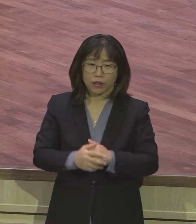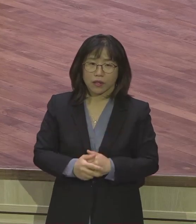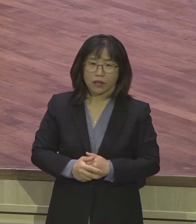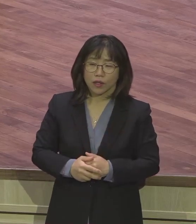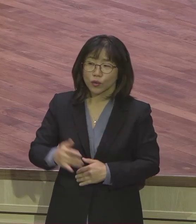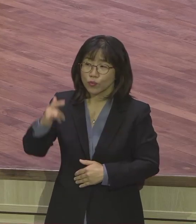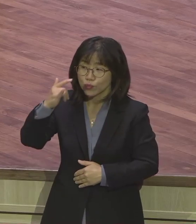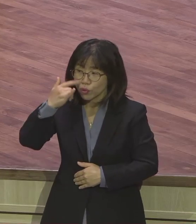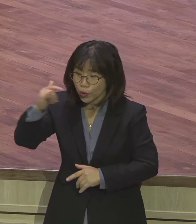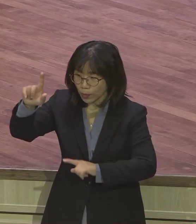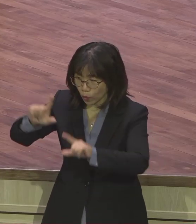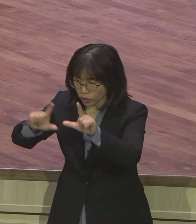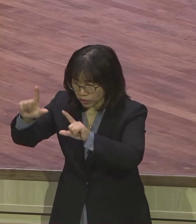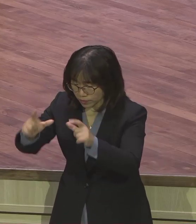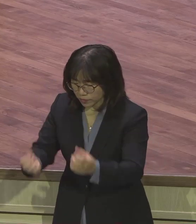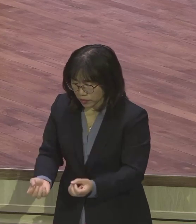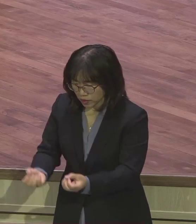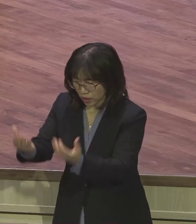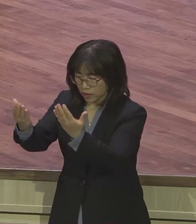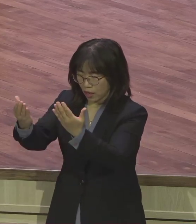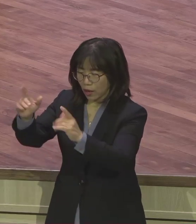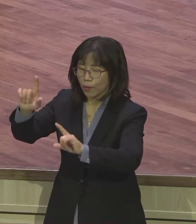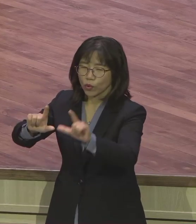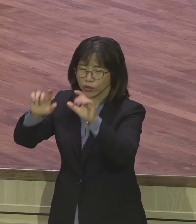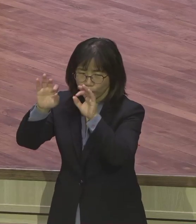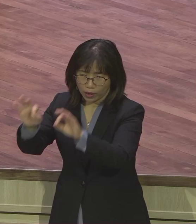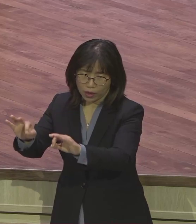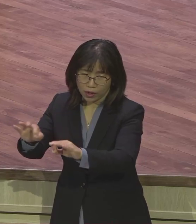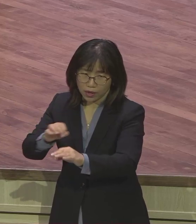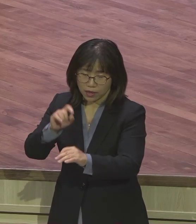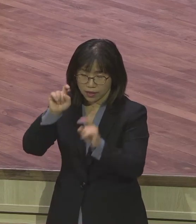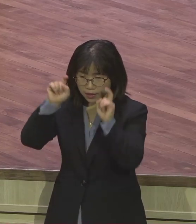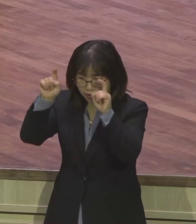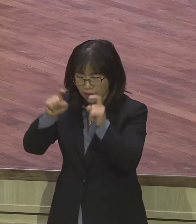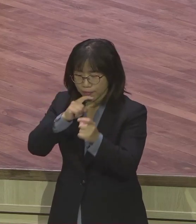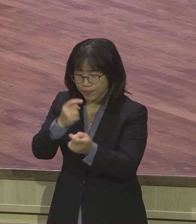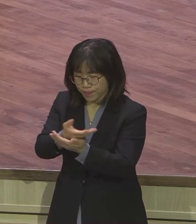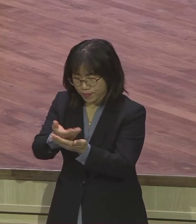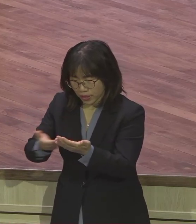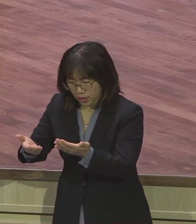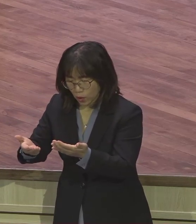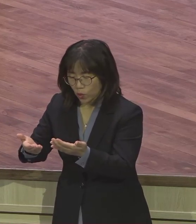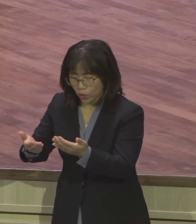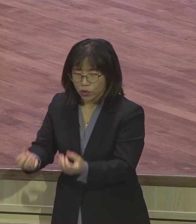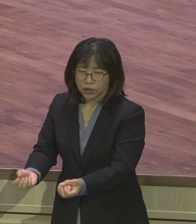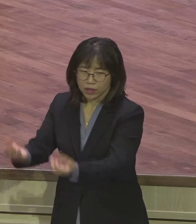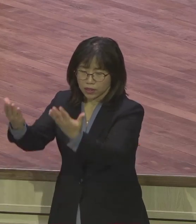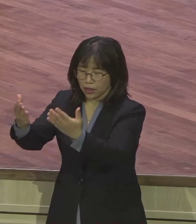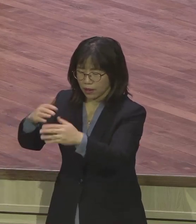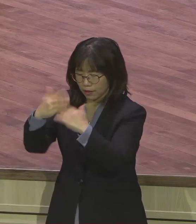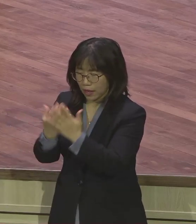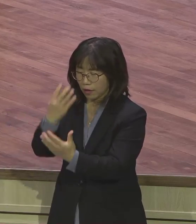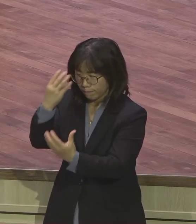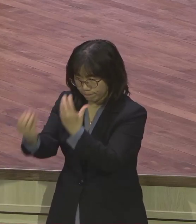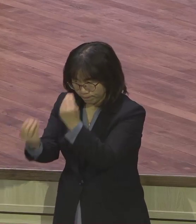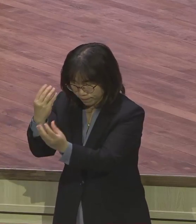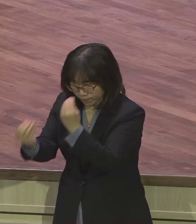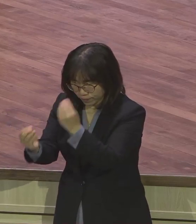보면서 피 뿌리면서 제사하면 어렸을 때부터 모세가 이런 장식의 3장에는요. 하나님의 말씀에 불순종한